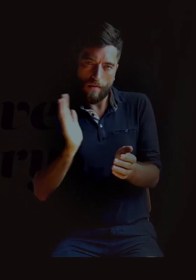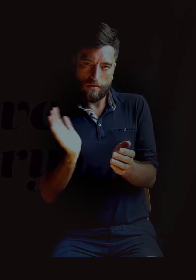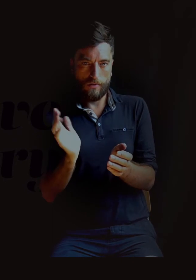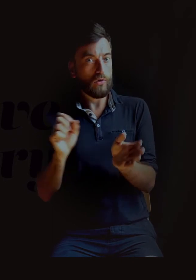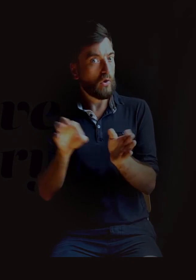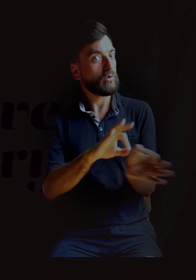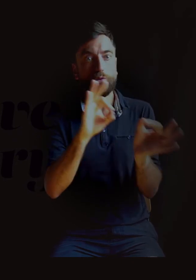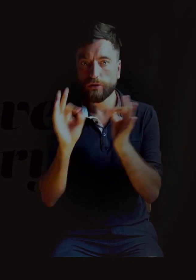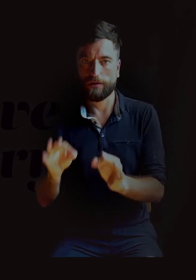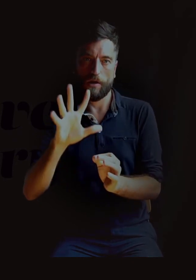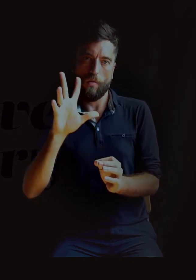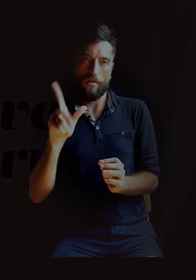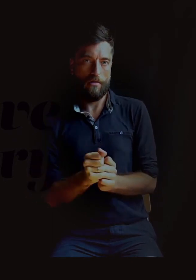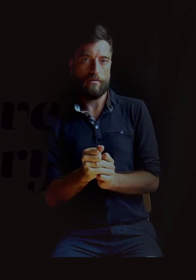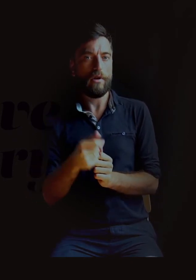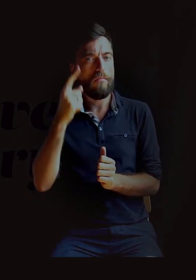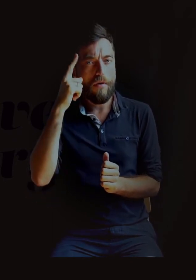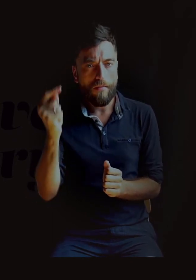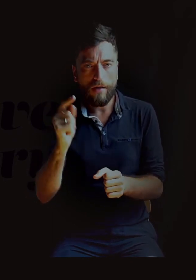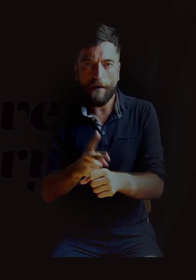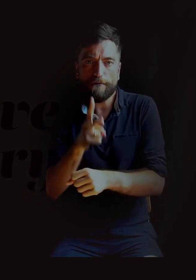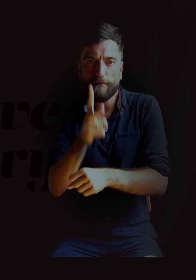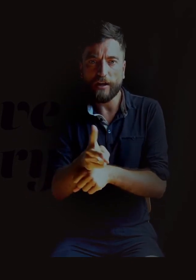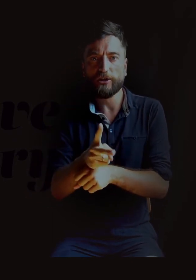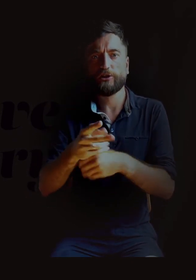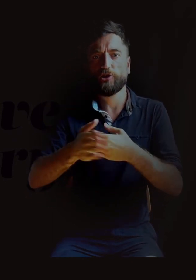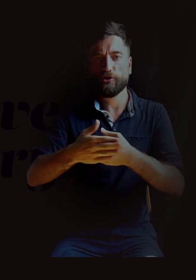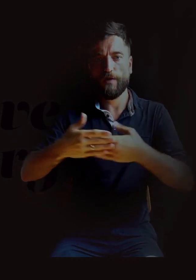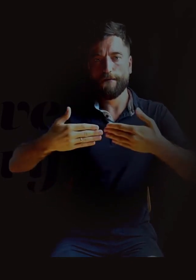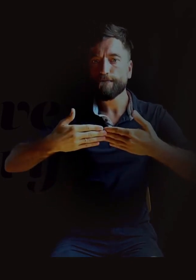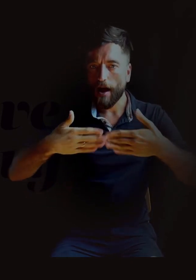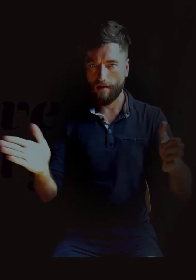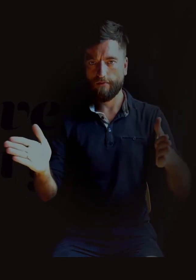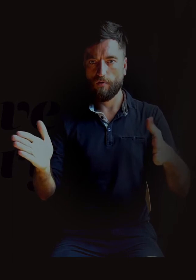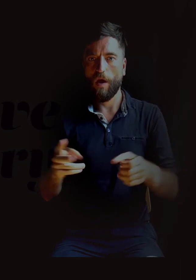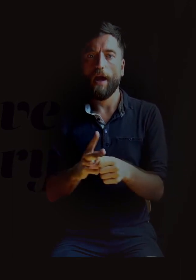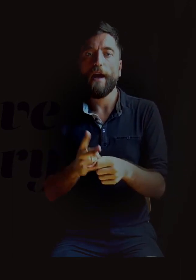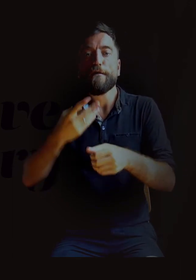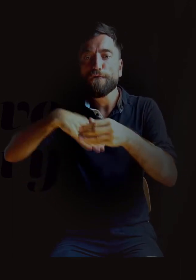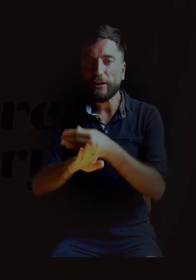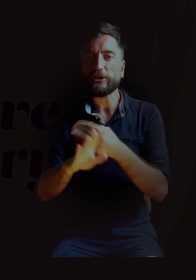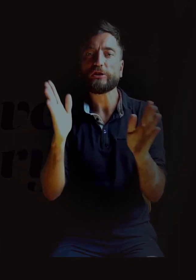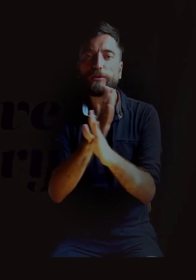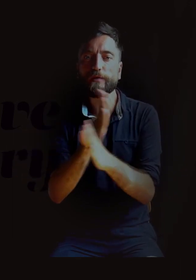największej mierze, jak się tylko dało. Pamiętam, amfiladę dwuskrzydłowych drzwi wejściowych do sali i też kilkuskrzydłowych drzwi